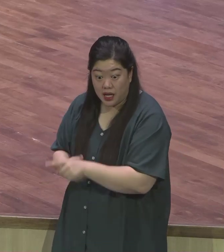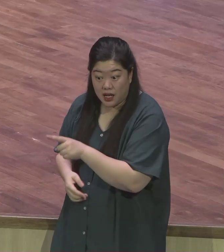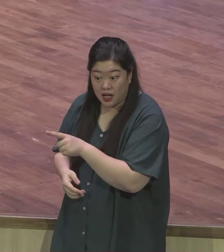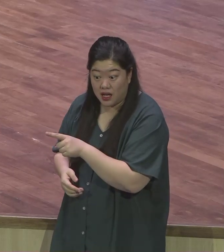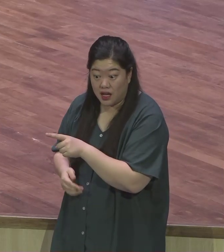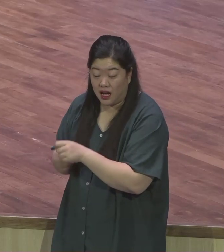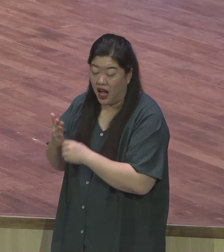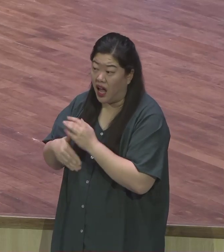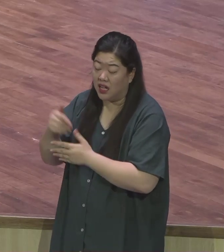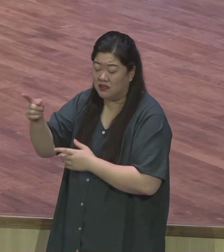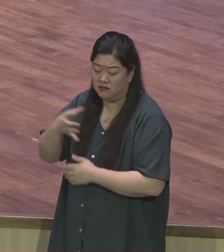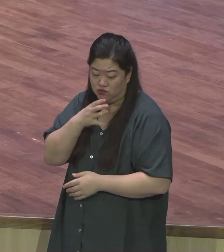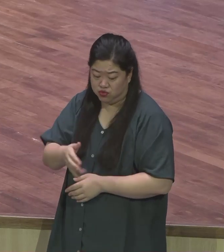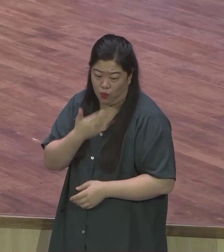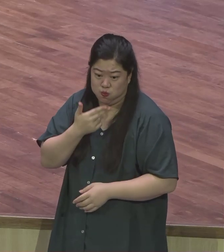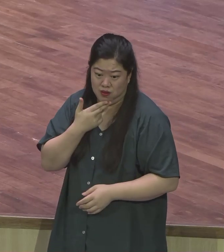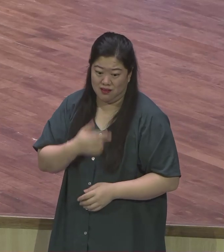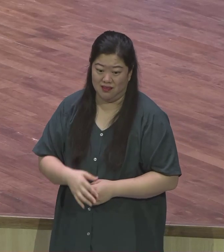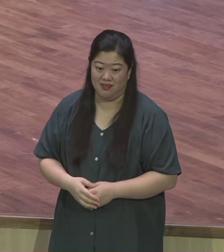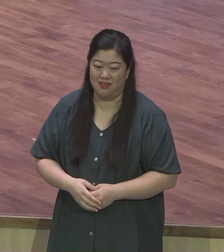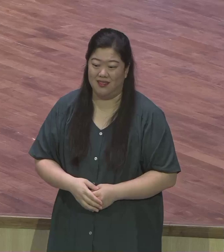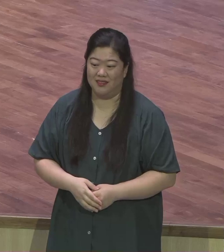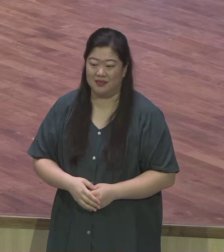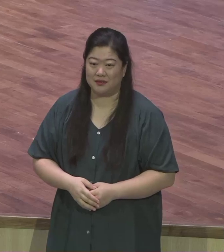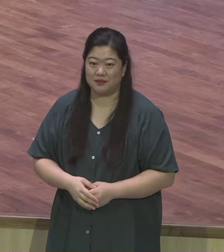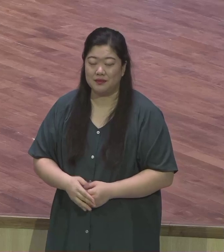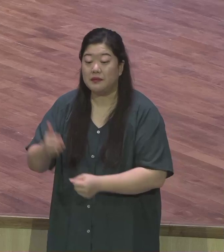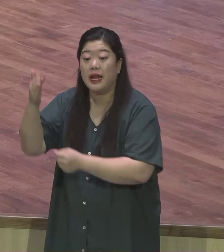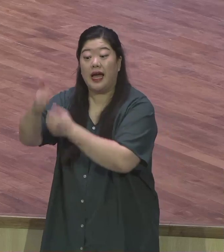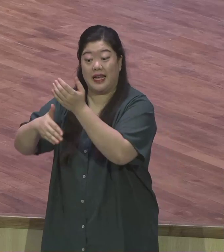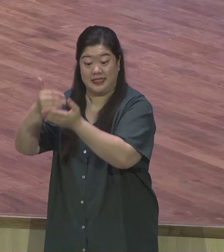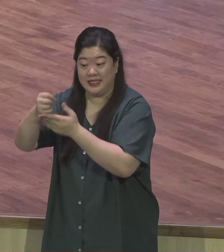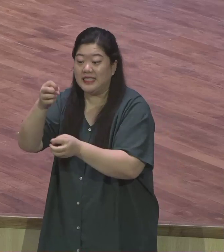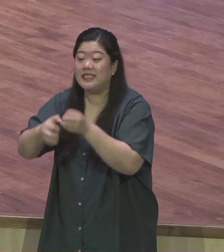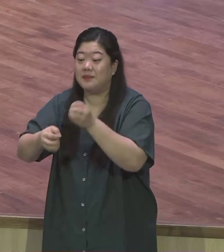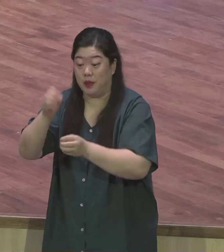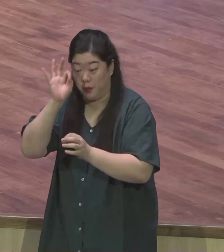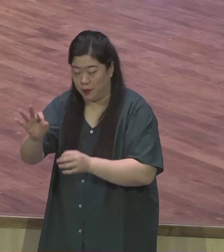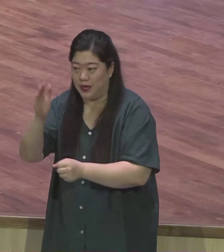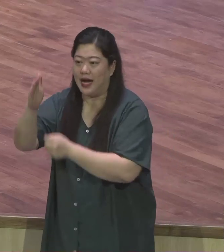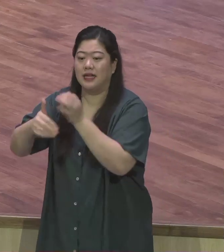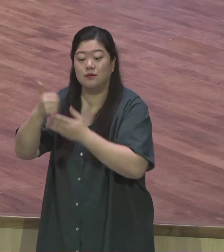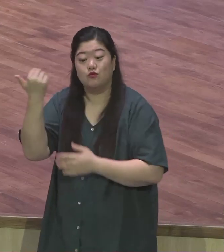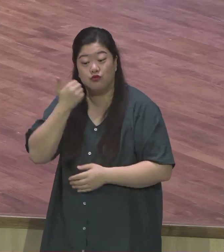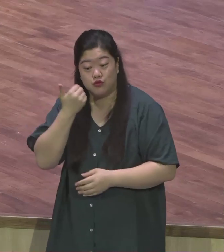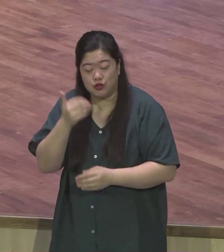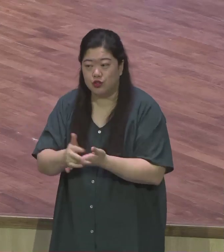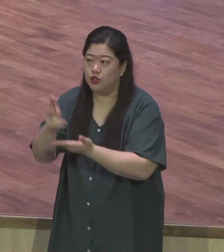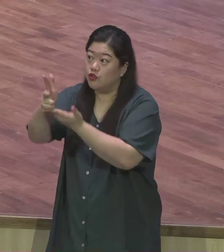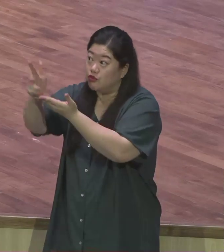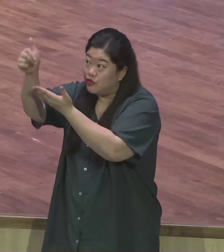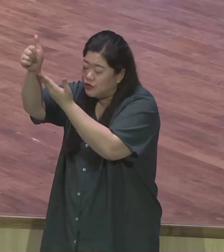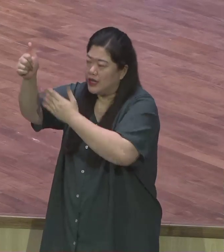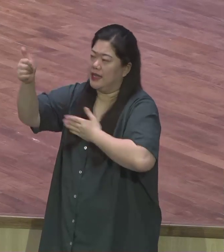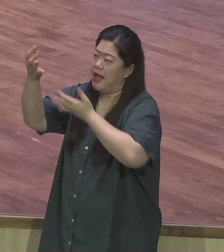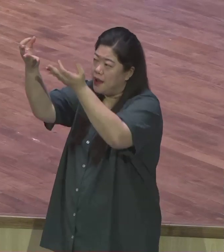1절에서 5절에 보면 하나님께서는 어떠한 분이시냐 여호와여 주께서 나를 살펴보셨으므로 나를 아시나이다